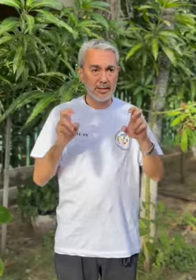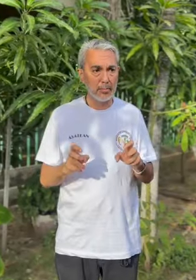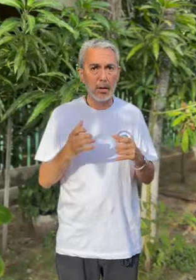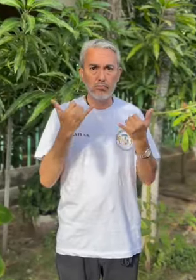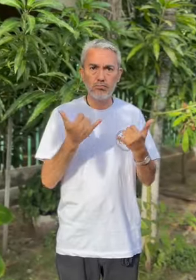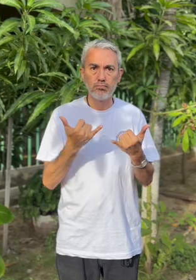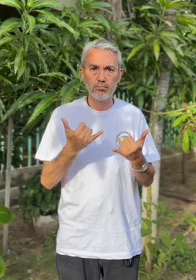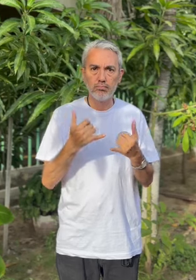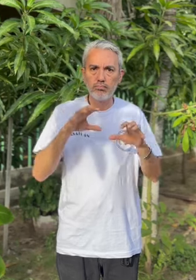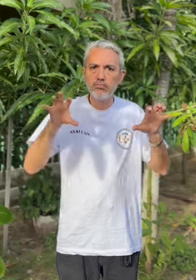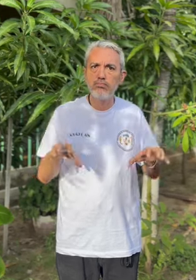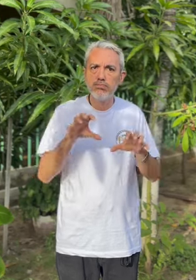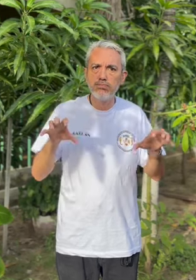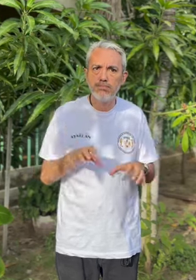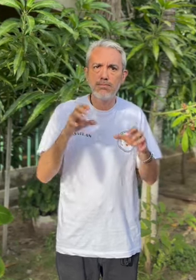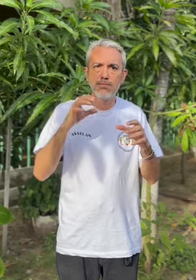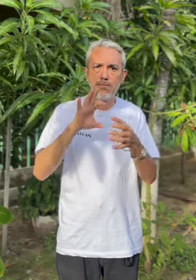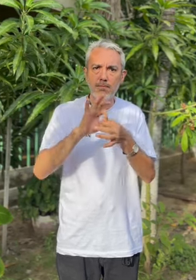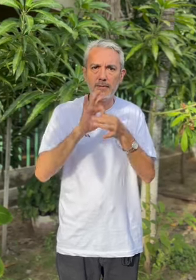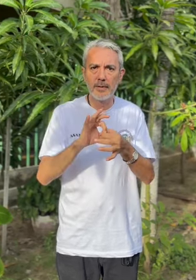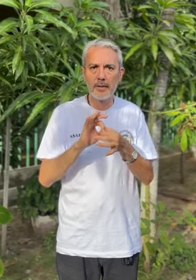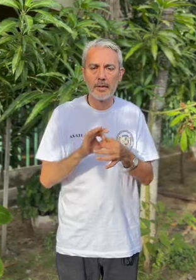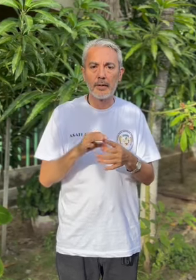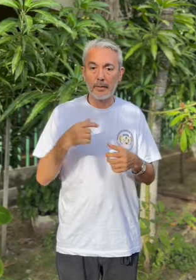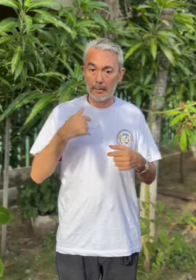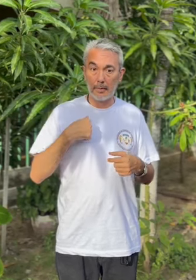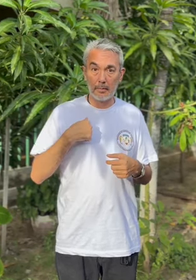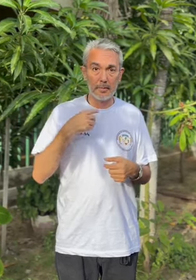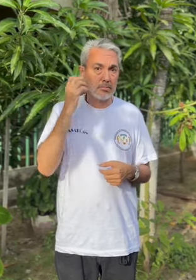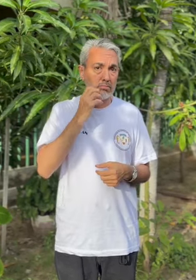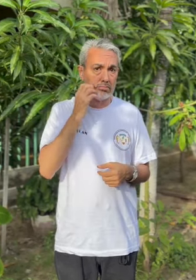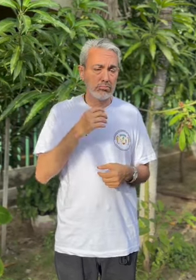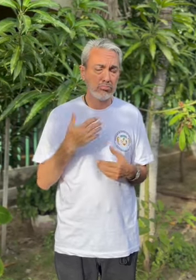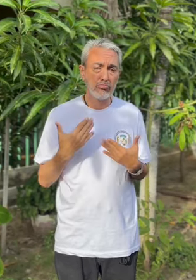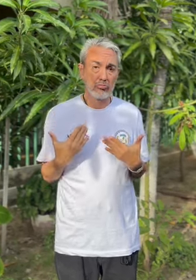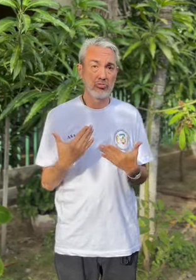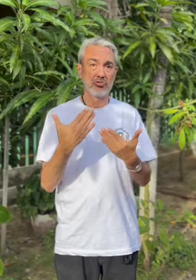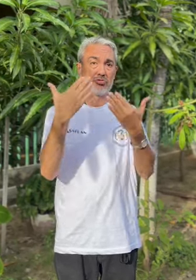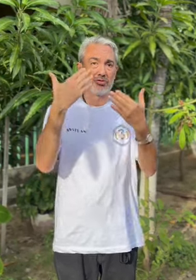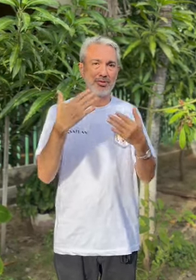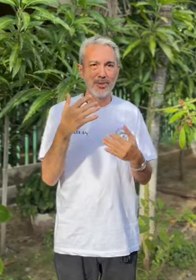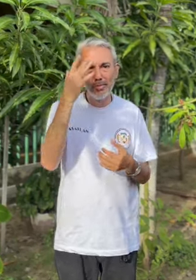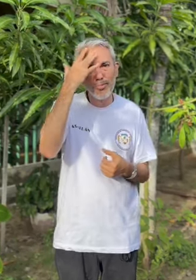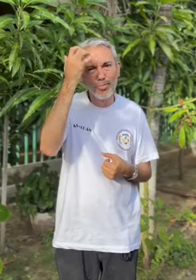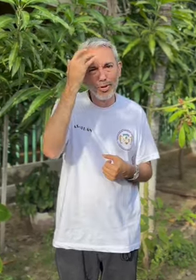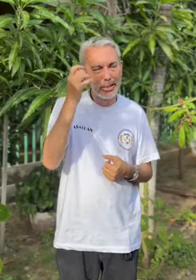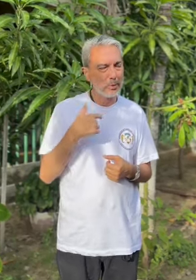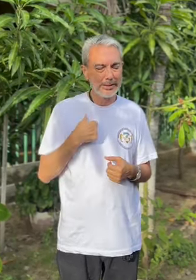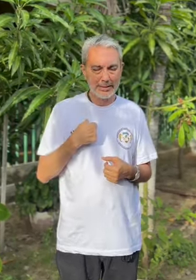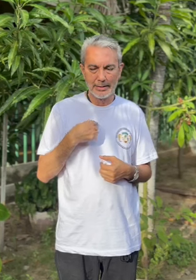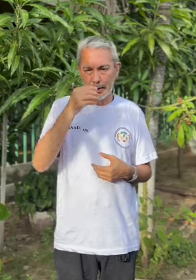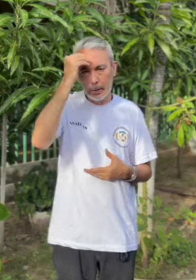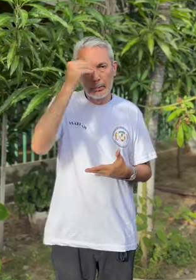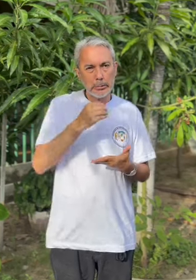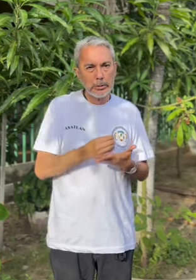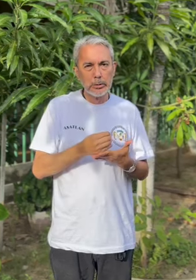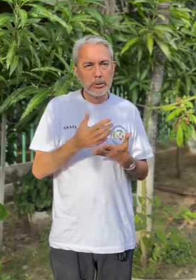Estuvimos en una actividad con Fenascol, para mí fue beneficioso porque considero importante dar mi